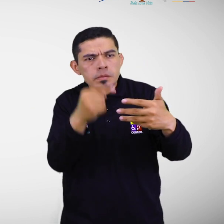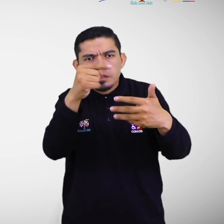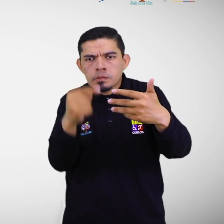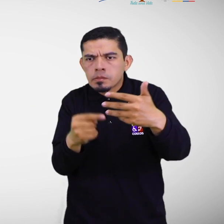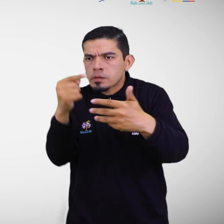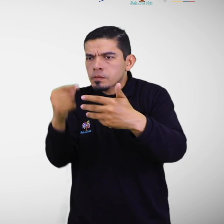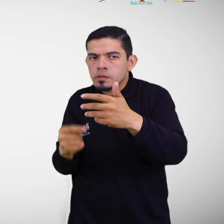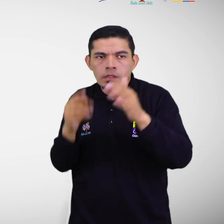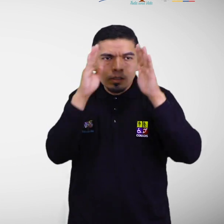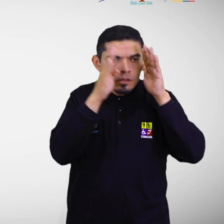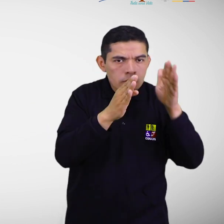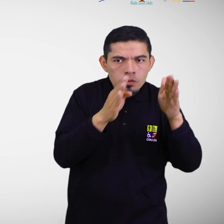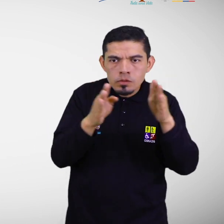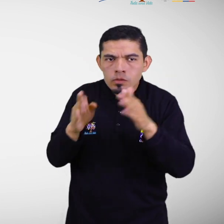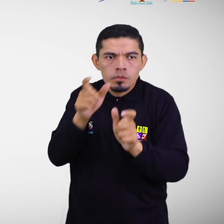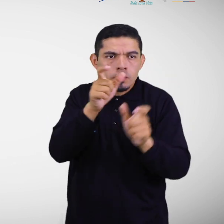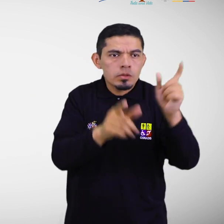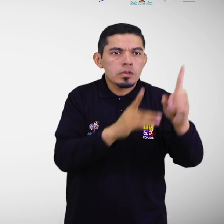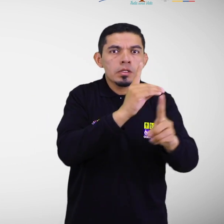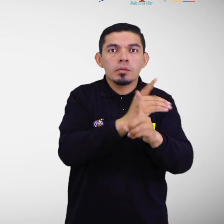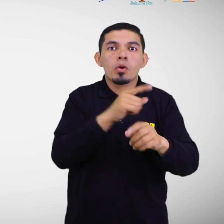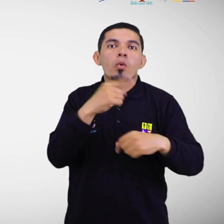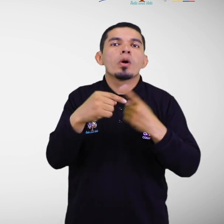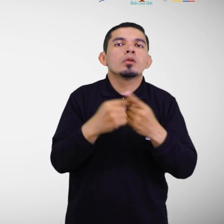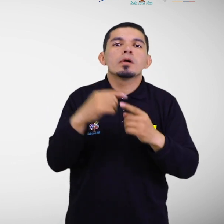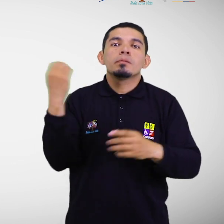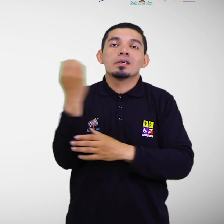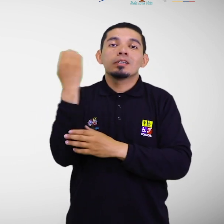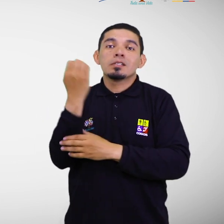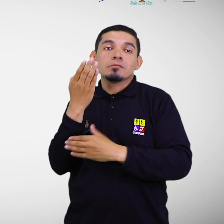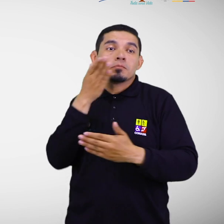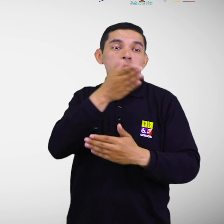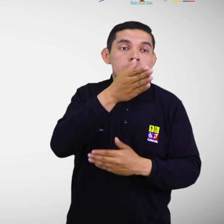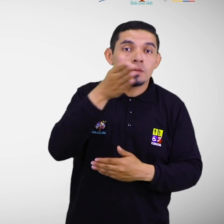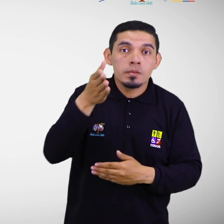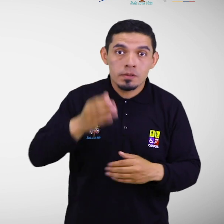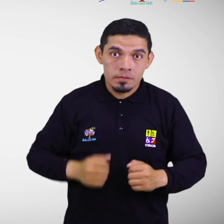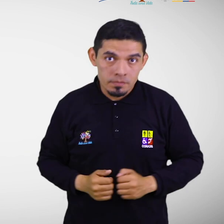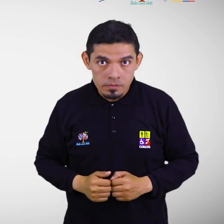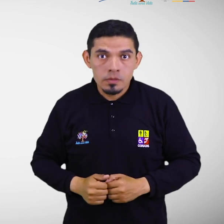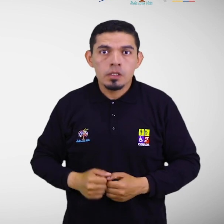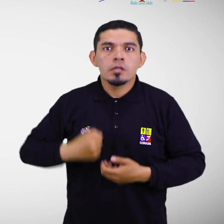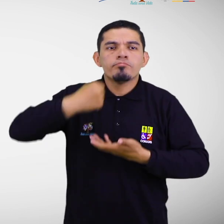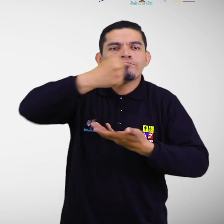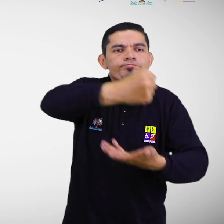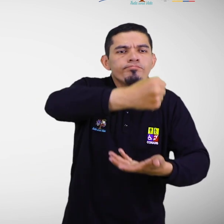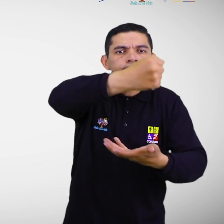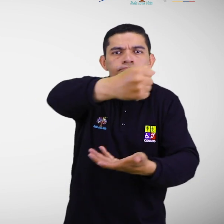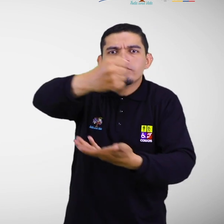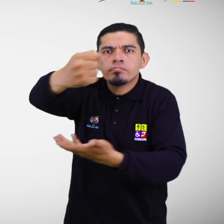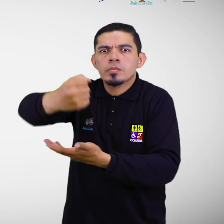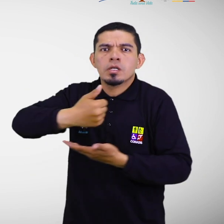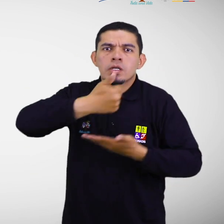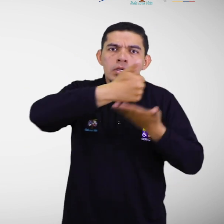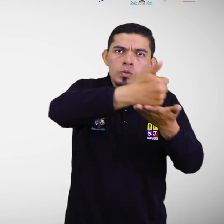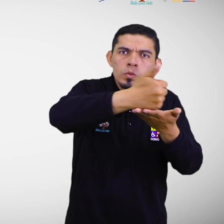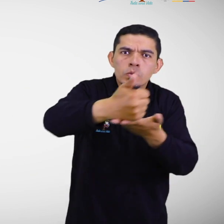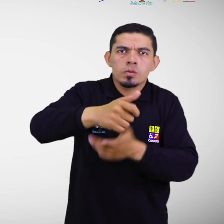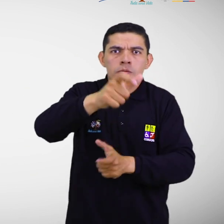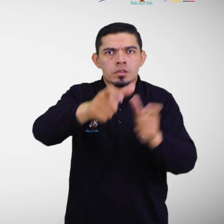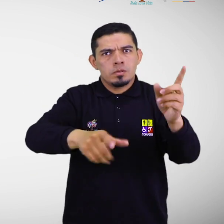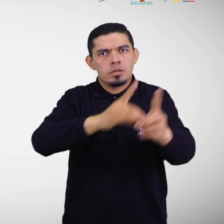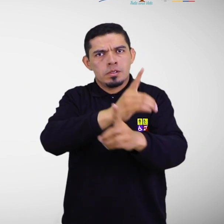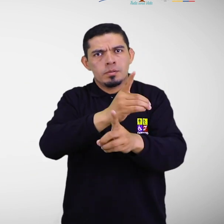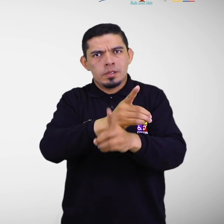personas con discapacidad en caso de emergencia. Proveer asistencia humanitaria especializada a las personas con